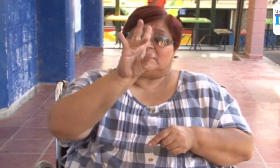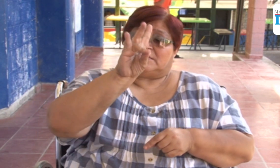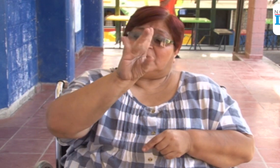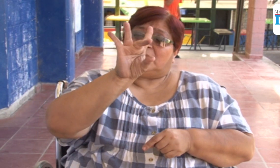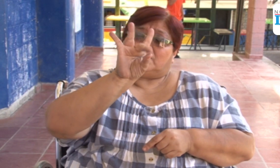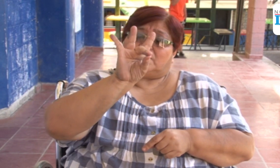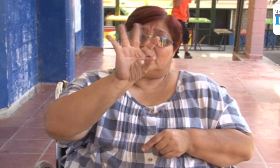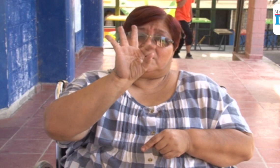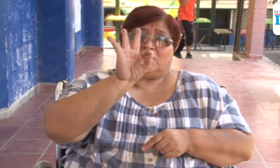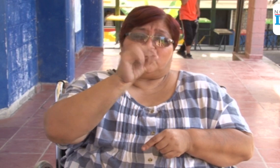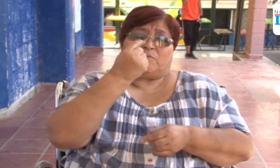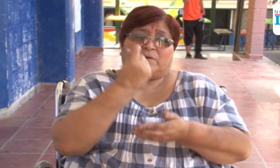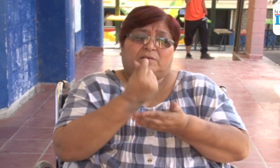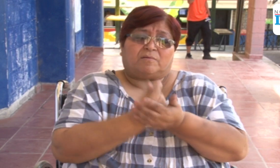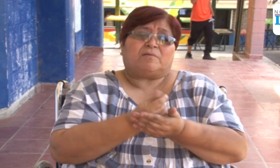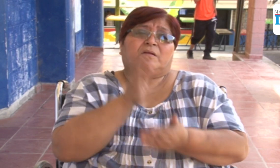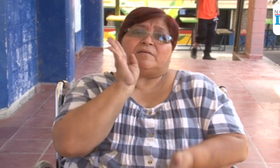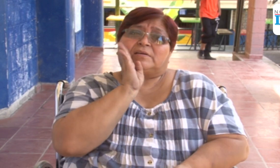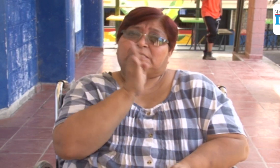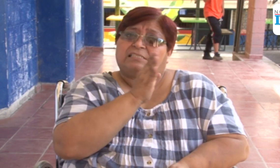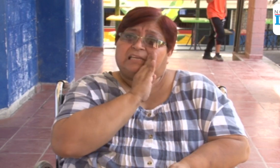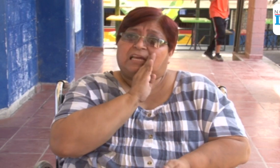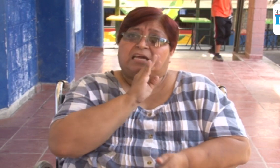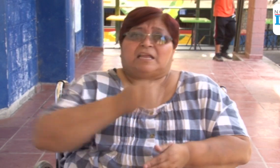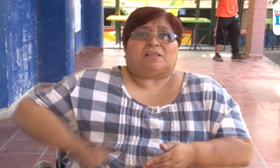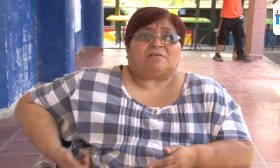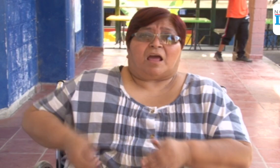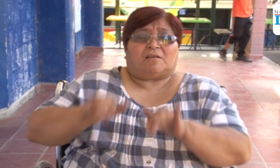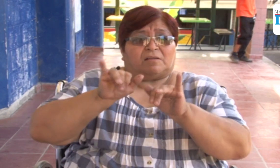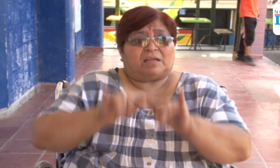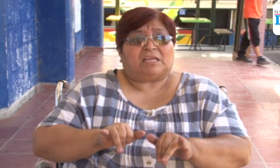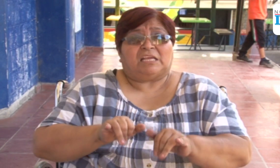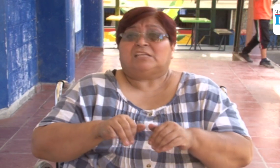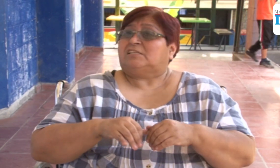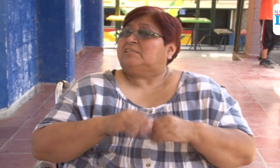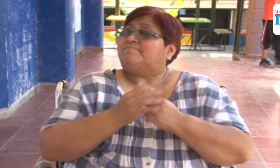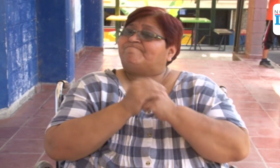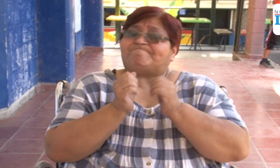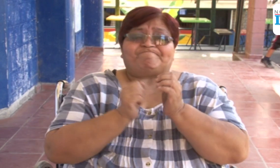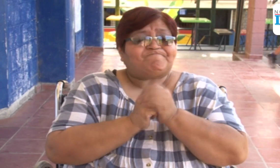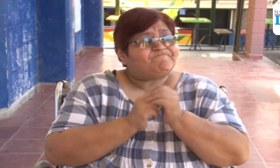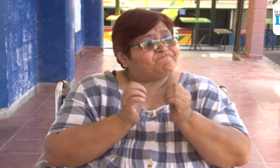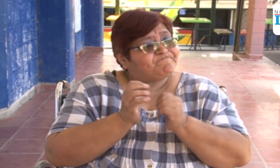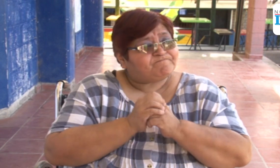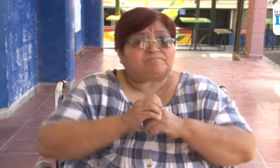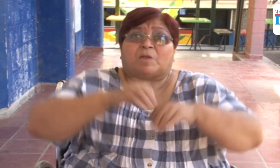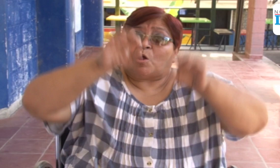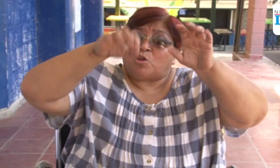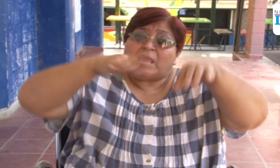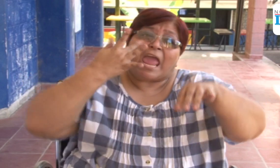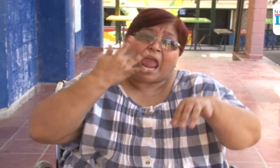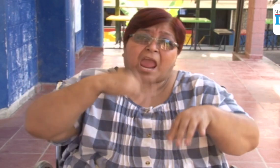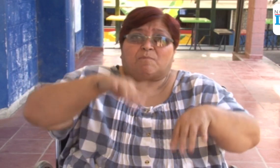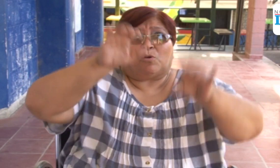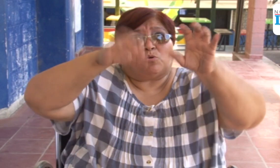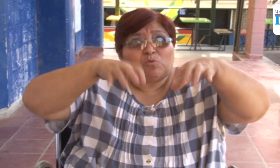Tampoco hay focos ni energía eléctrica. Cuando llueve, los estudiantes deben sacar el agua que se cuela en los salones. Además,